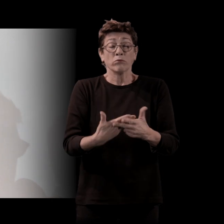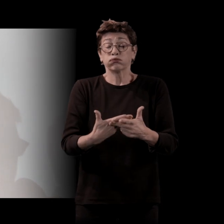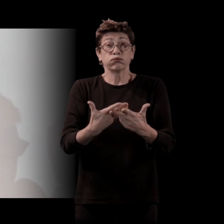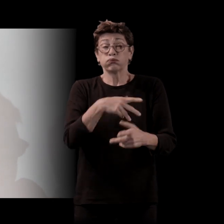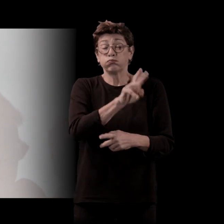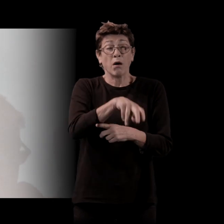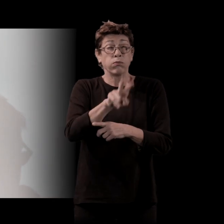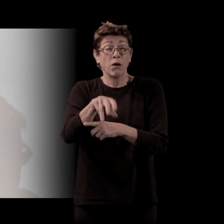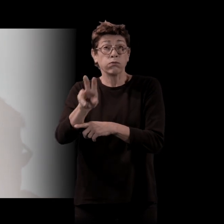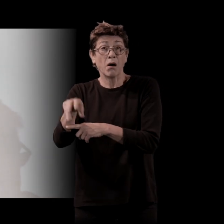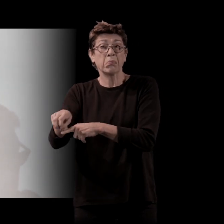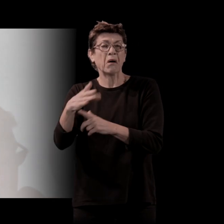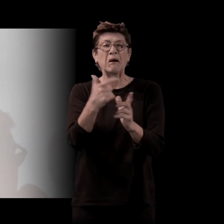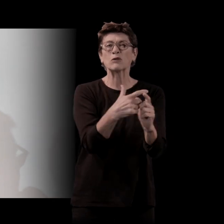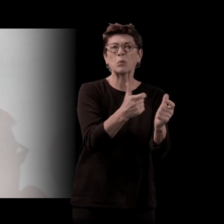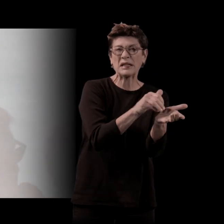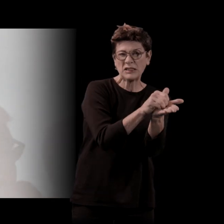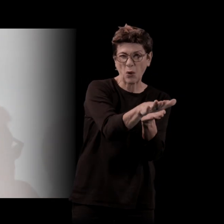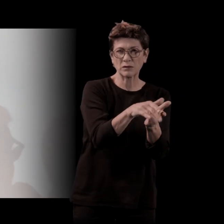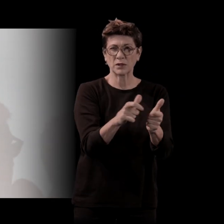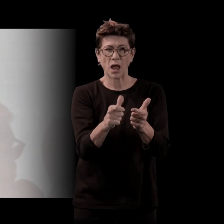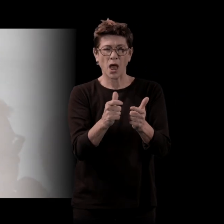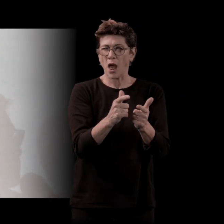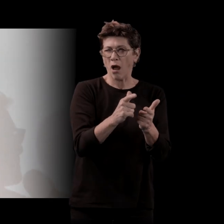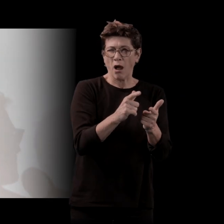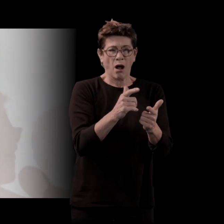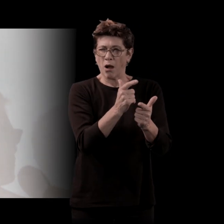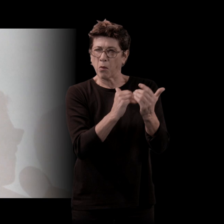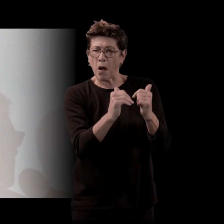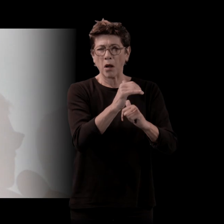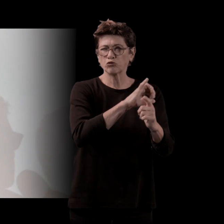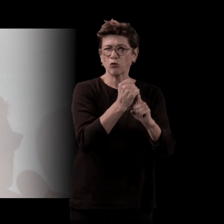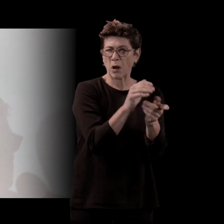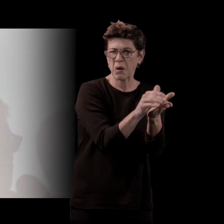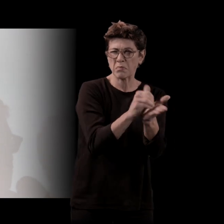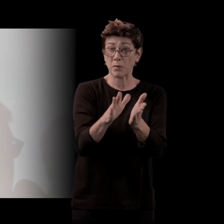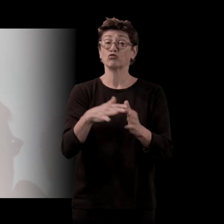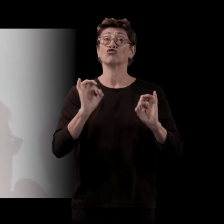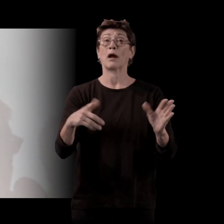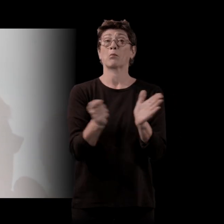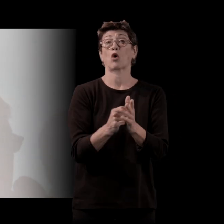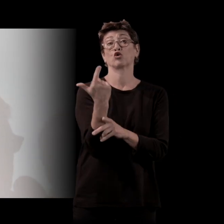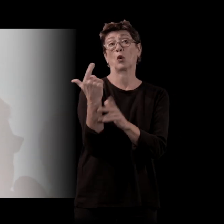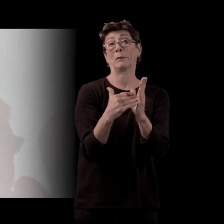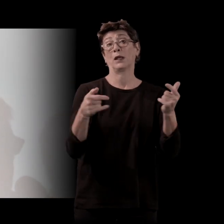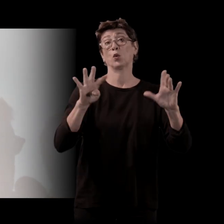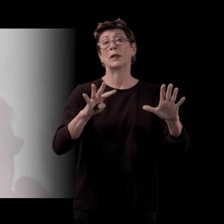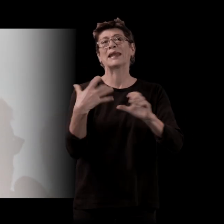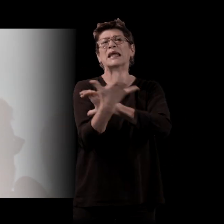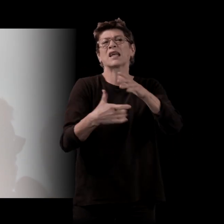personnel. Il y avait des plans sociaux. Et j'assistais à tout ça, et notamment en 2008, au moment de la crise des subprimes, où là, j'ai fait plein de plans sociaux dans